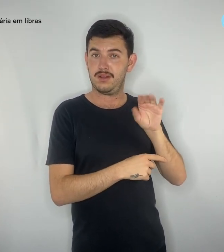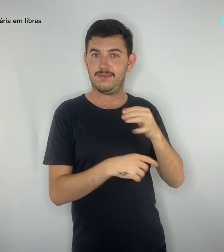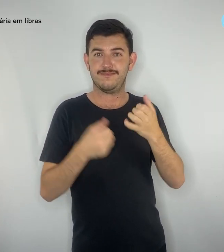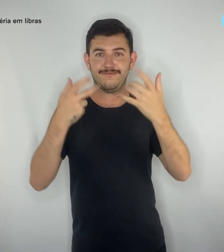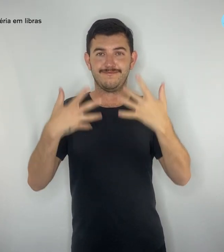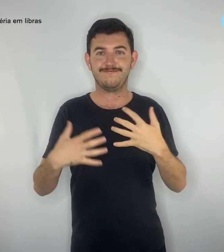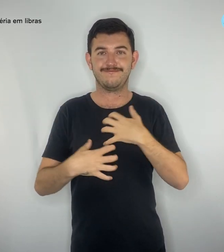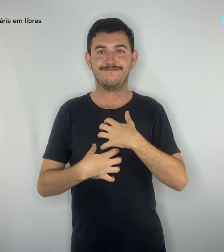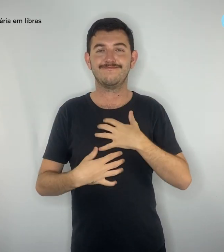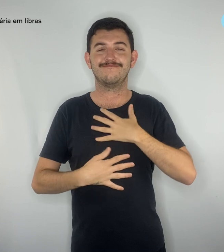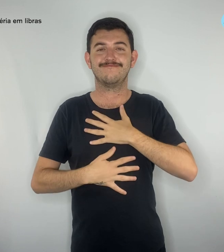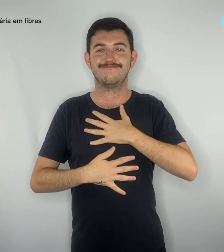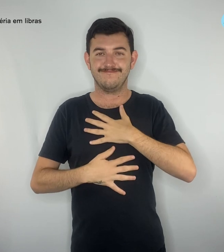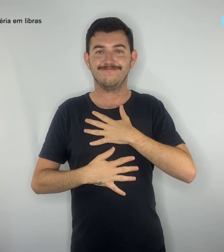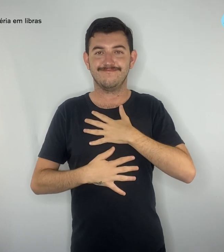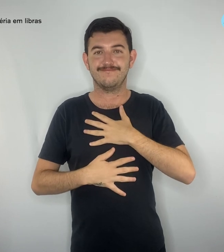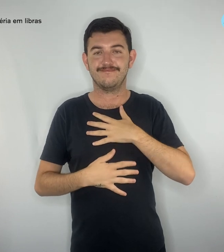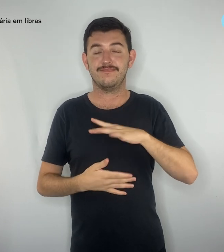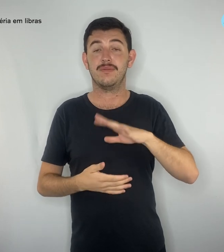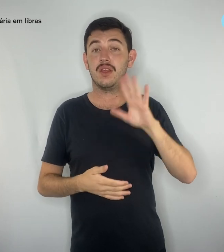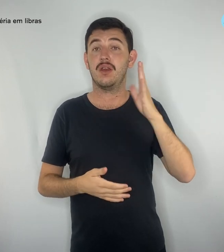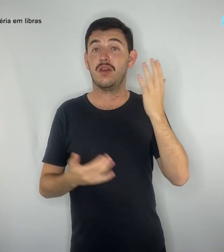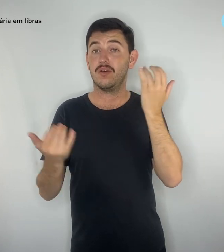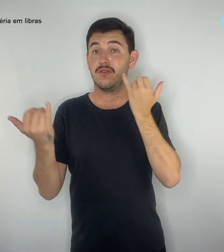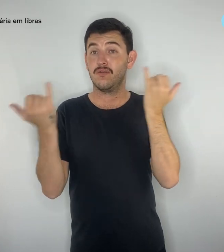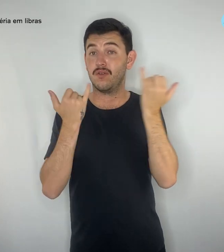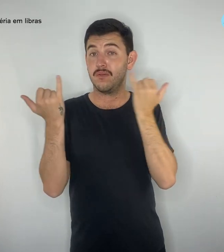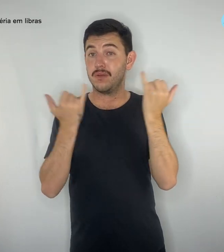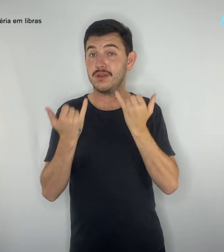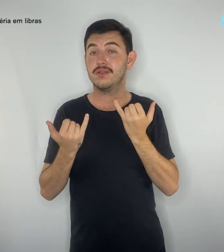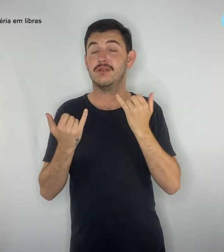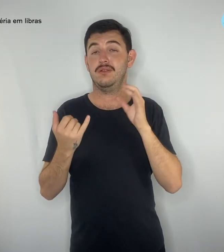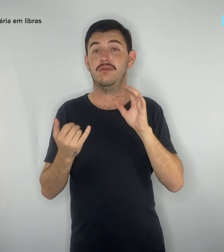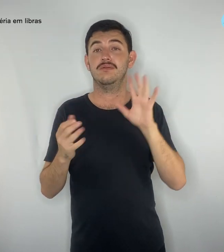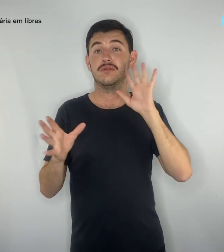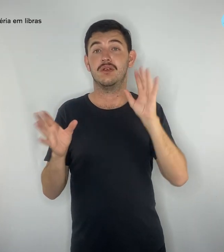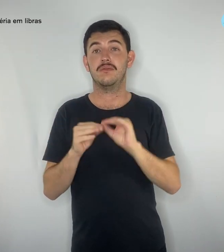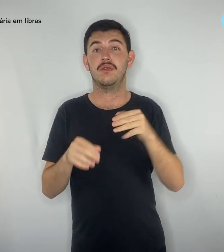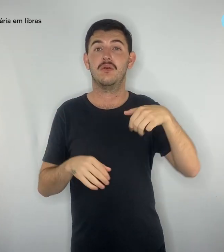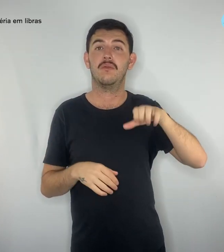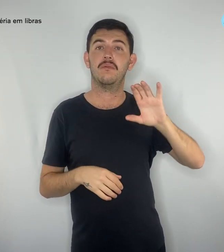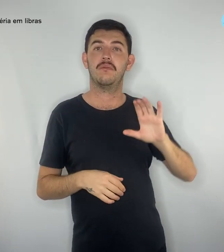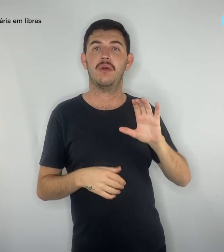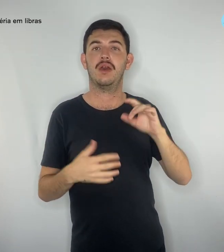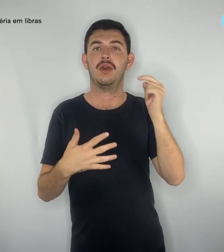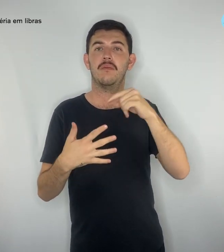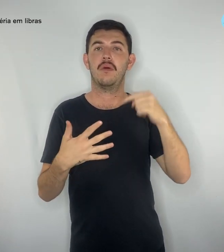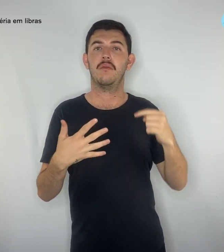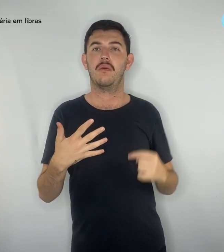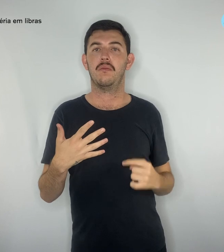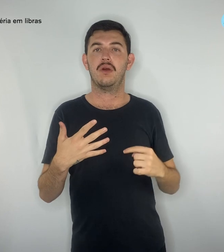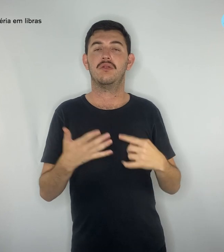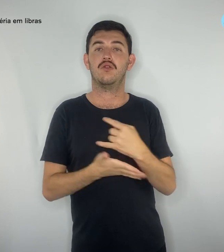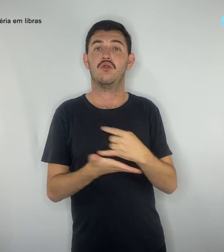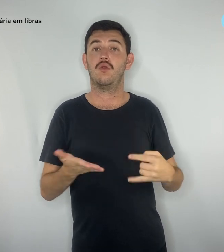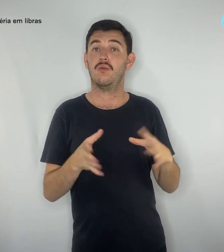ao saber que os apontamentos trazidos pelo MEC na minuta consideram as